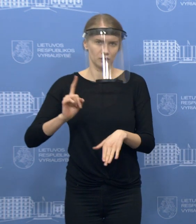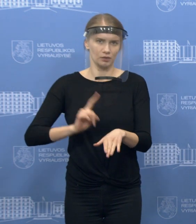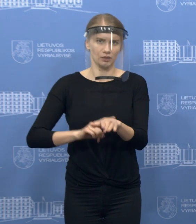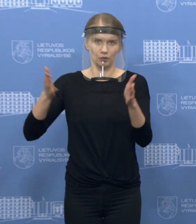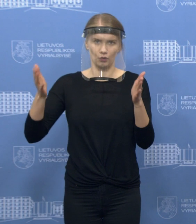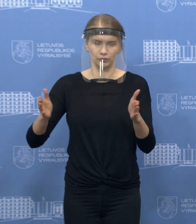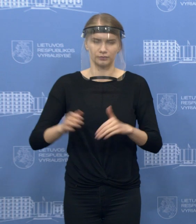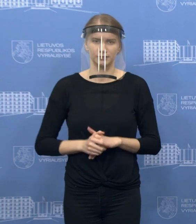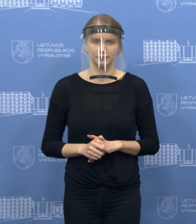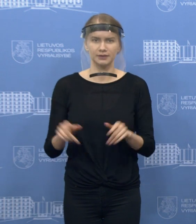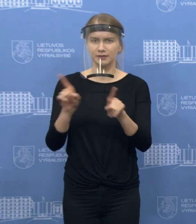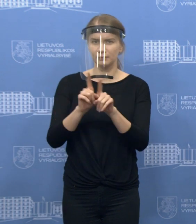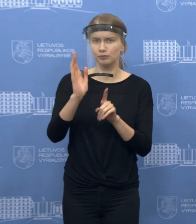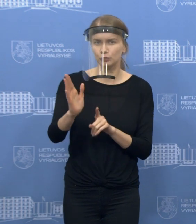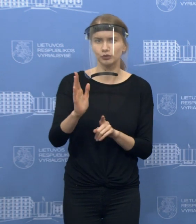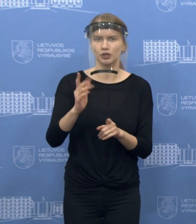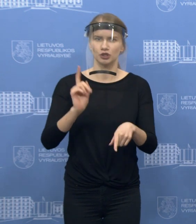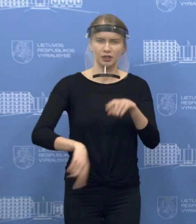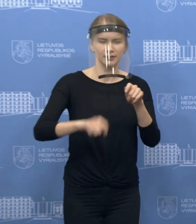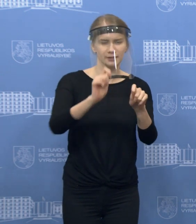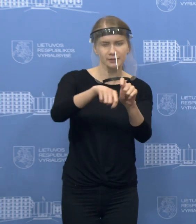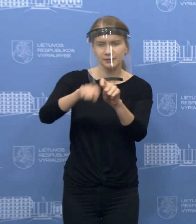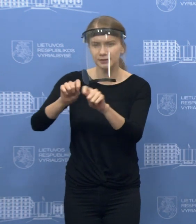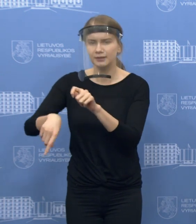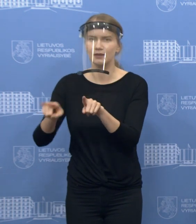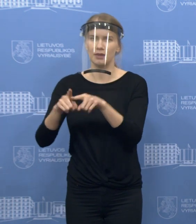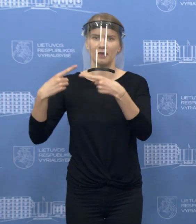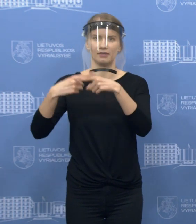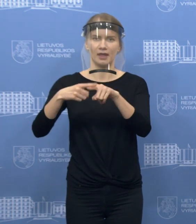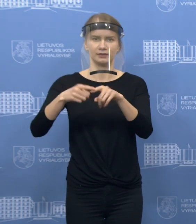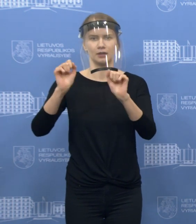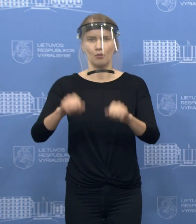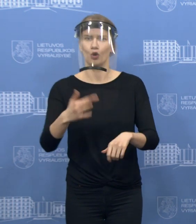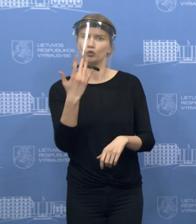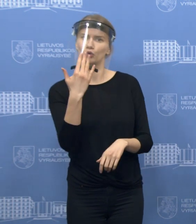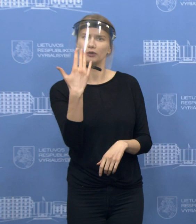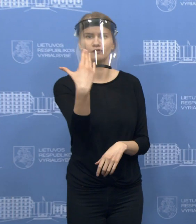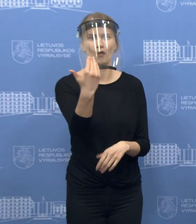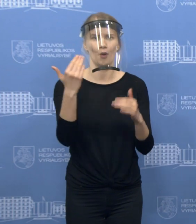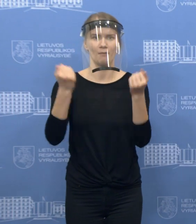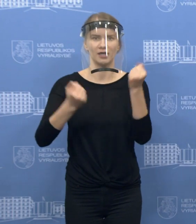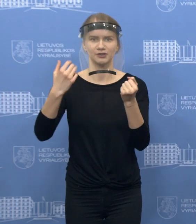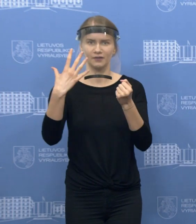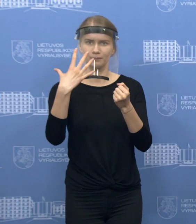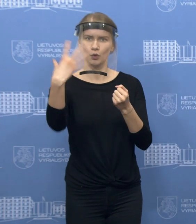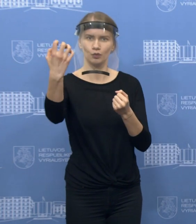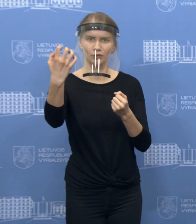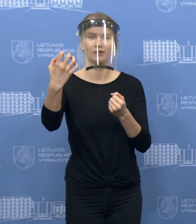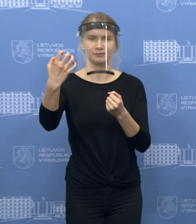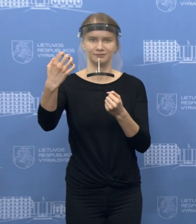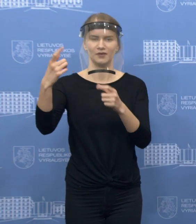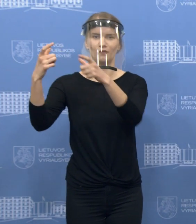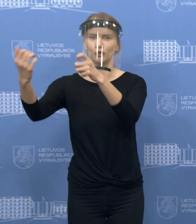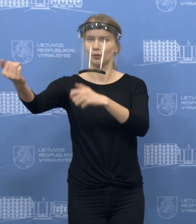kaip minėjau, bus naudojamas ir mobilios patikros, ir techninis priemonės, kurios tikrai šiandien plačiai naudojamas policijos